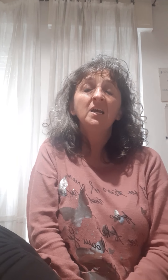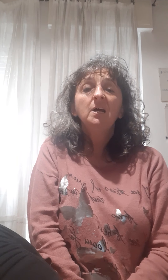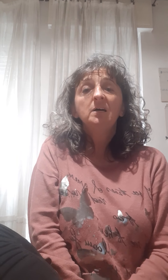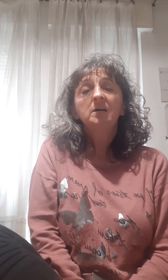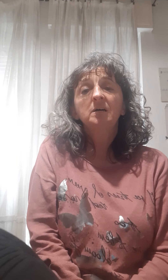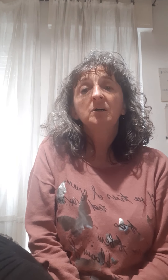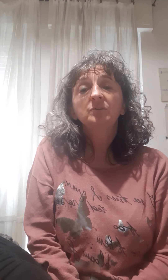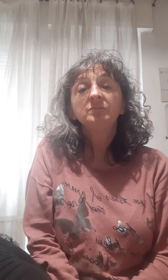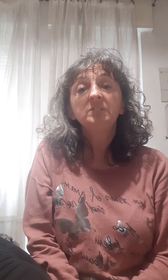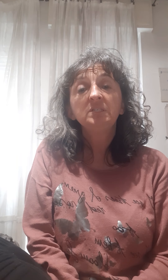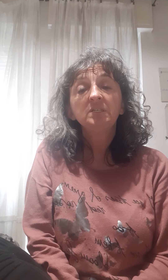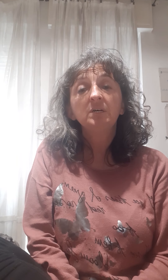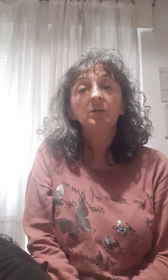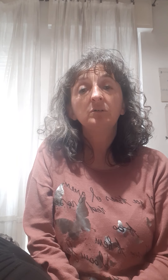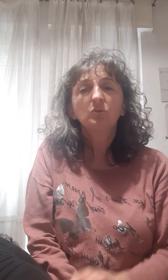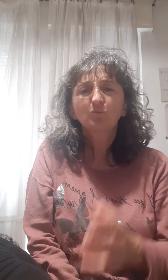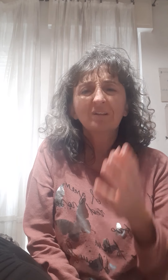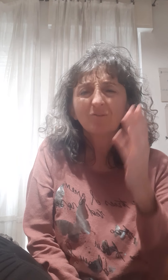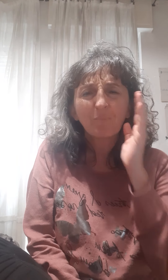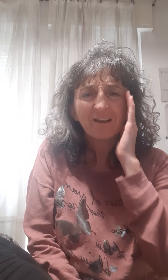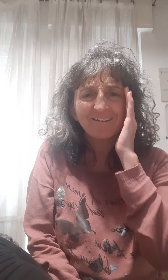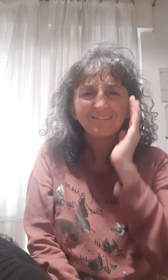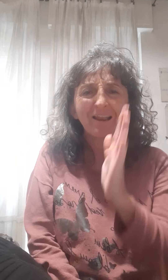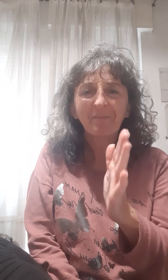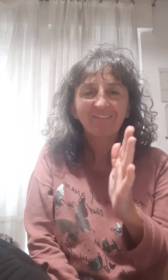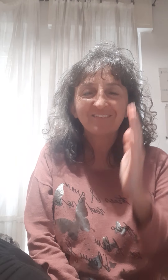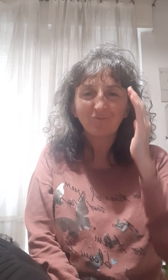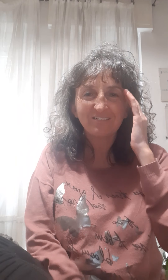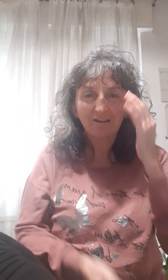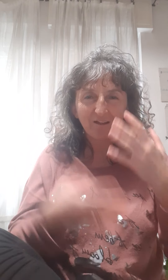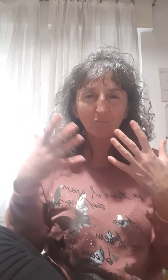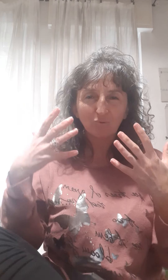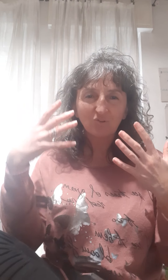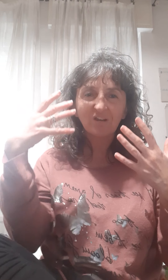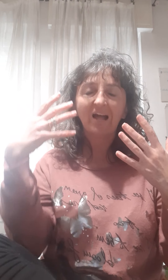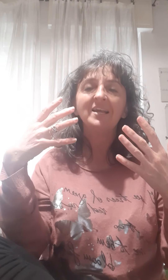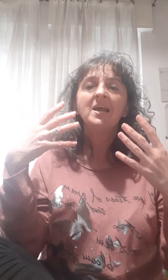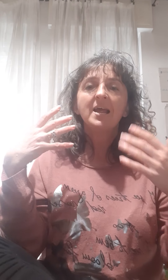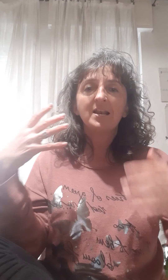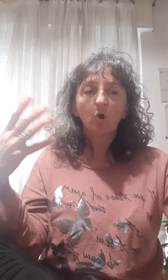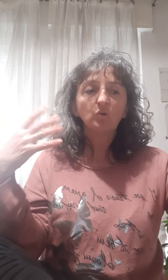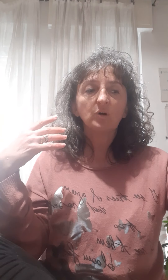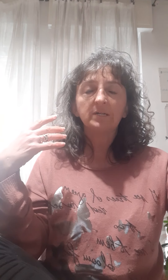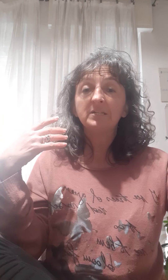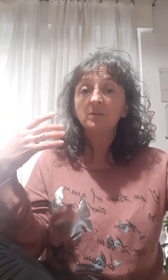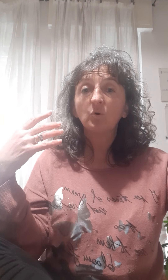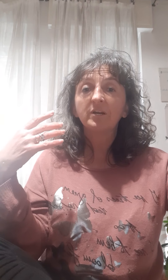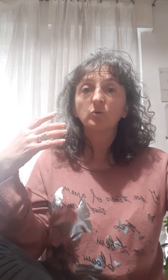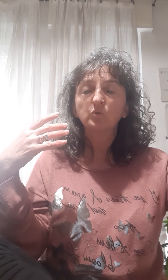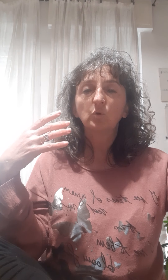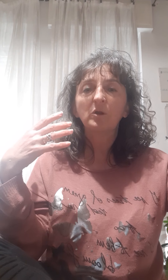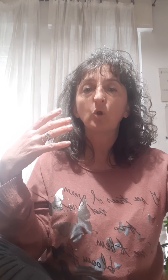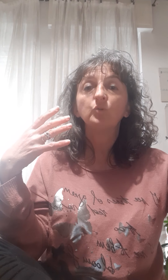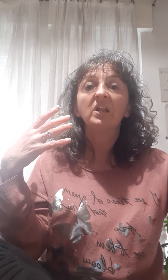della mente, quindi a livello emozionale, l'olio di limone è conosciuto come l'olio della